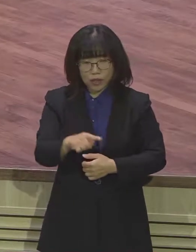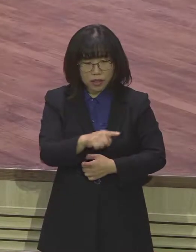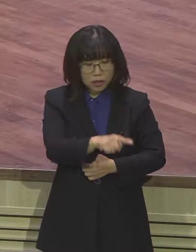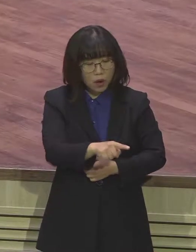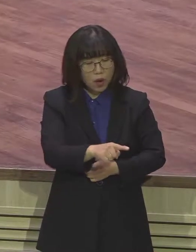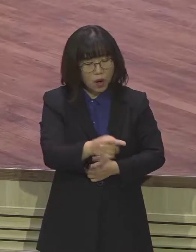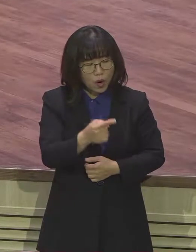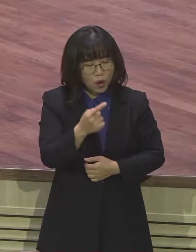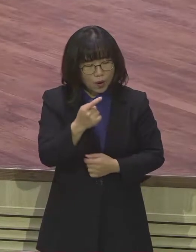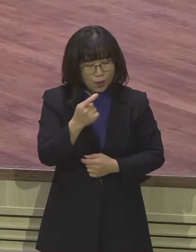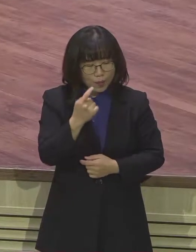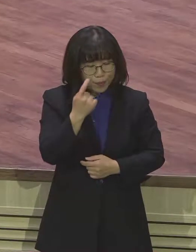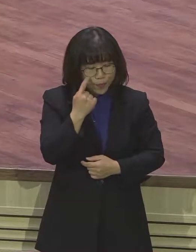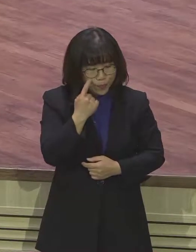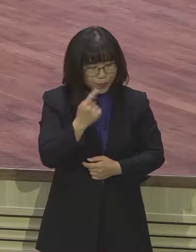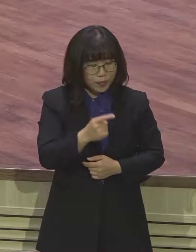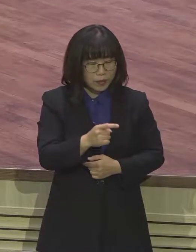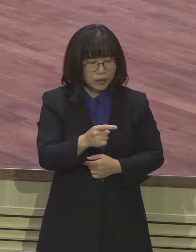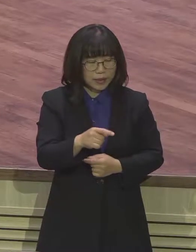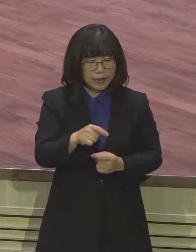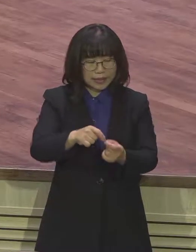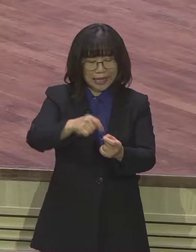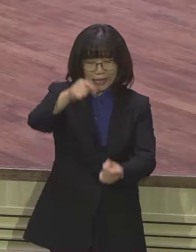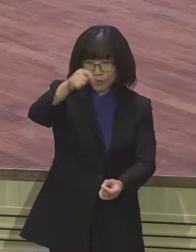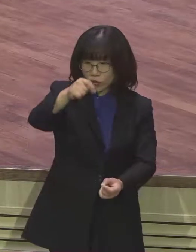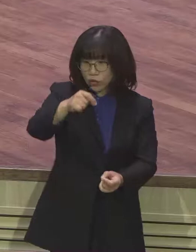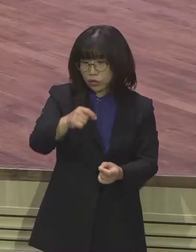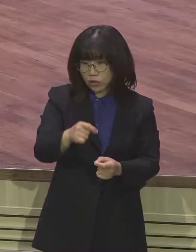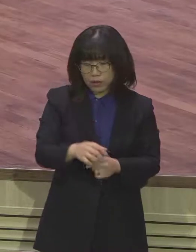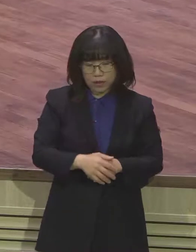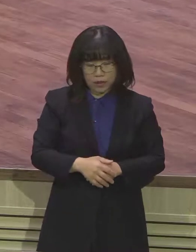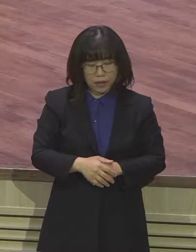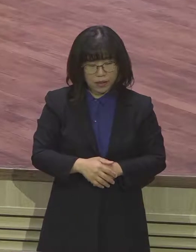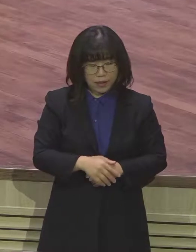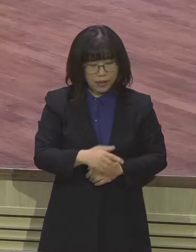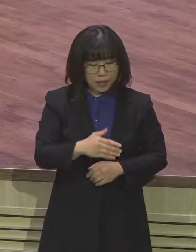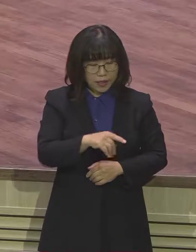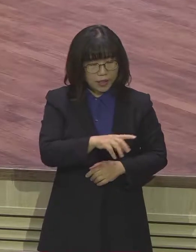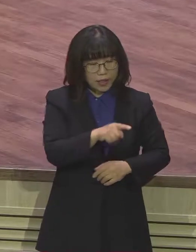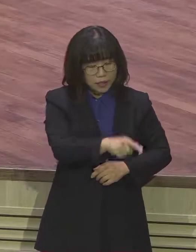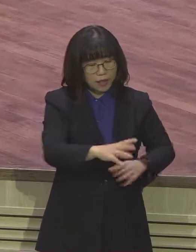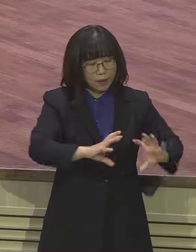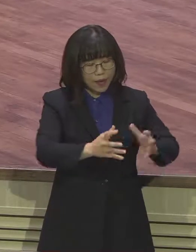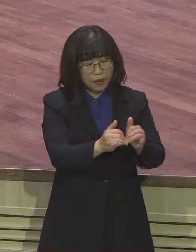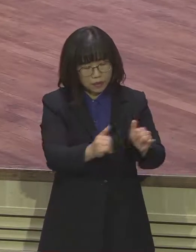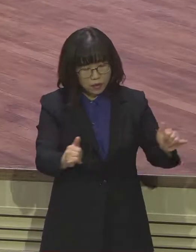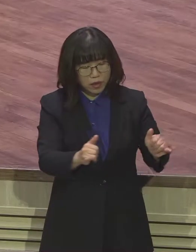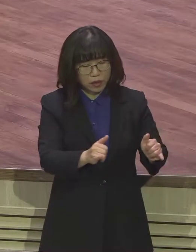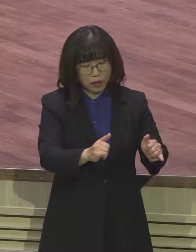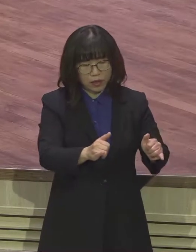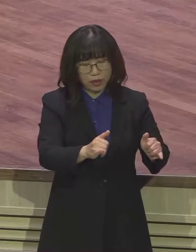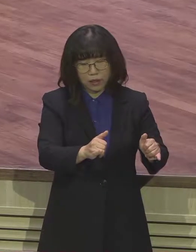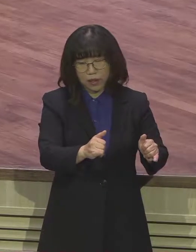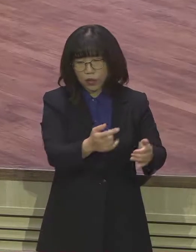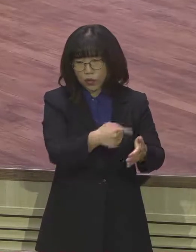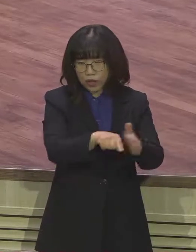대답하되 다림줄이니이다. 주께서 이르시되 내가 다림줄을 내 백성 이스라엘 가운데 두고 다시는 용서하지